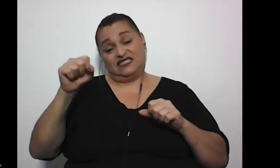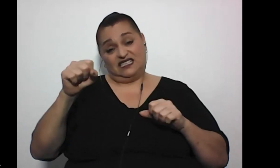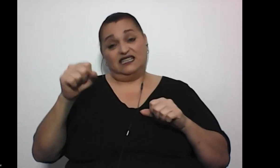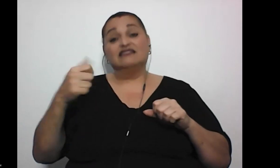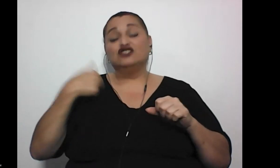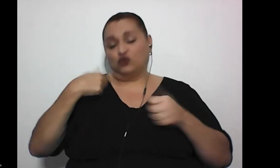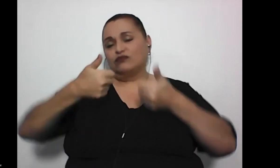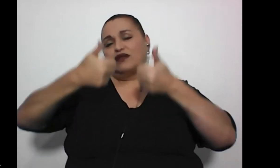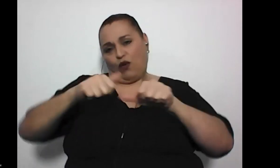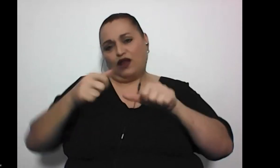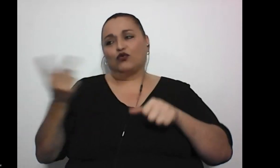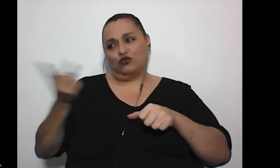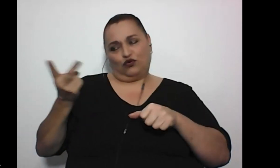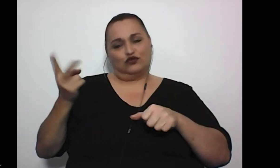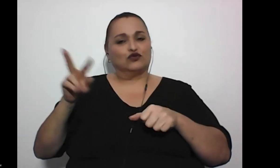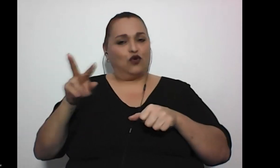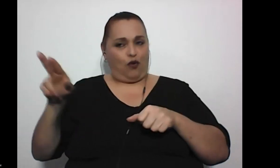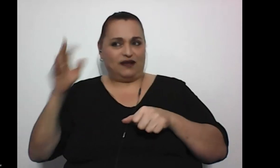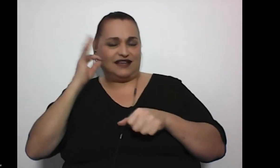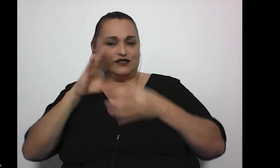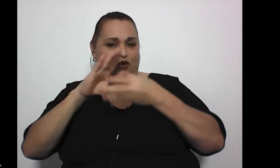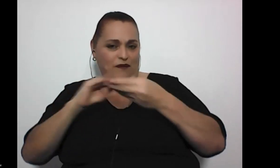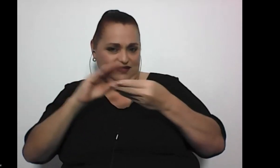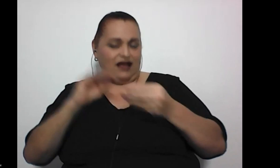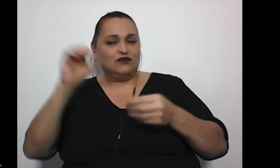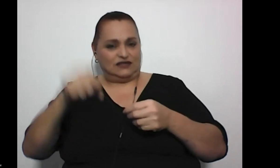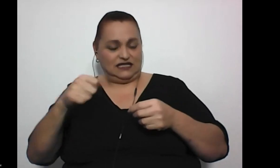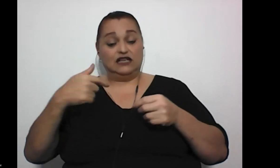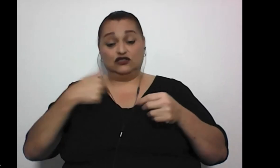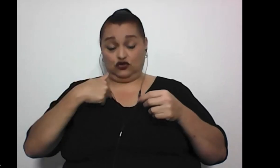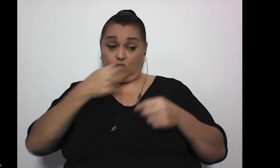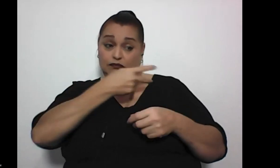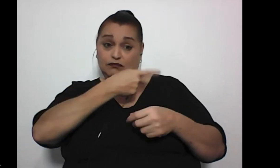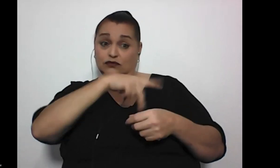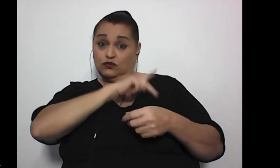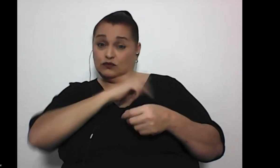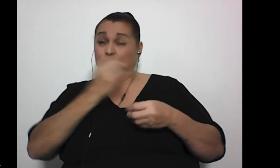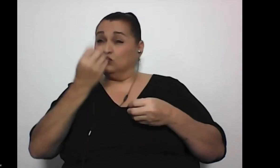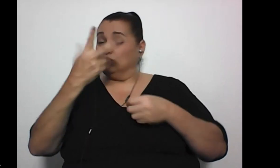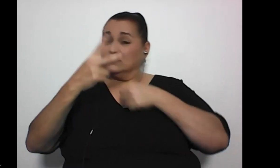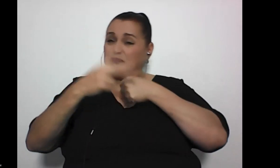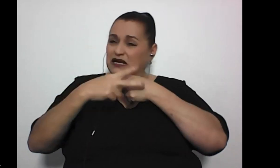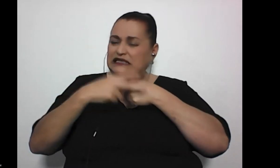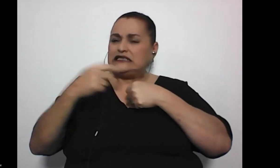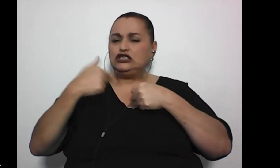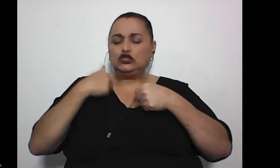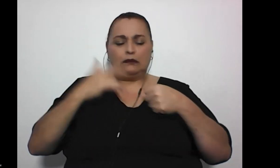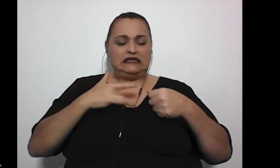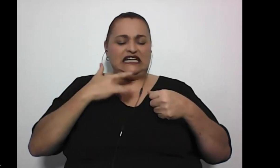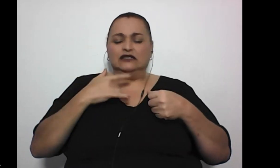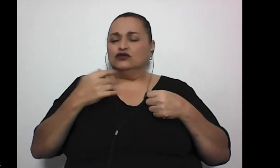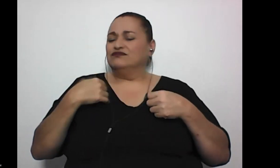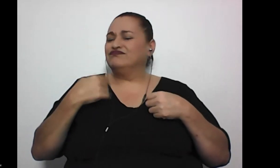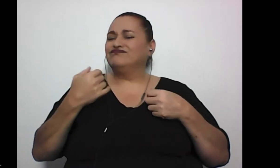concuerdo con las compañeras y los comentarios anteriores, ¿verdad? En el caso mío, muchas veces yo me he sentido impotente,